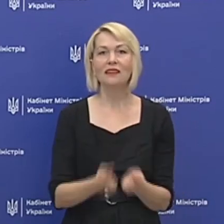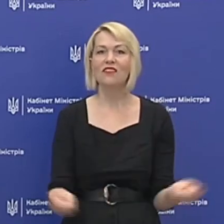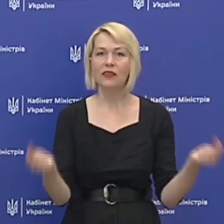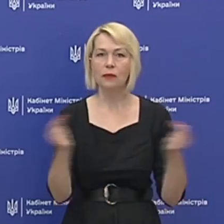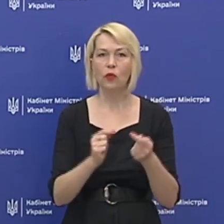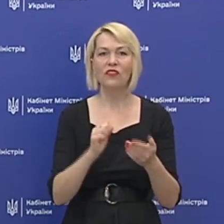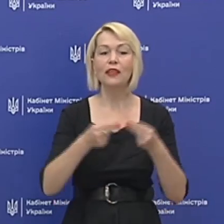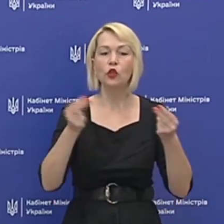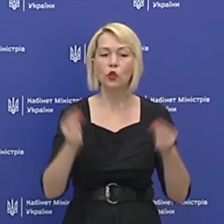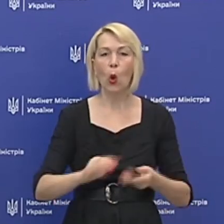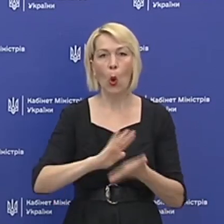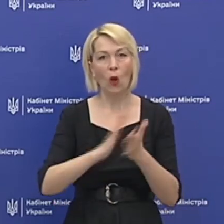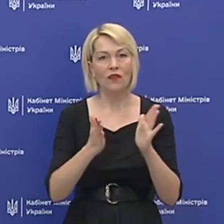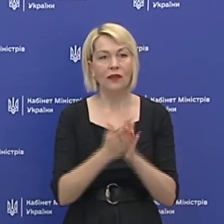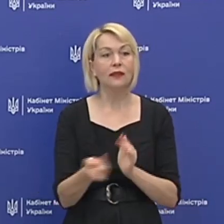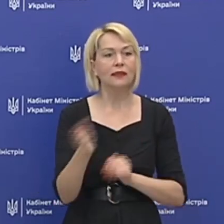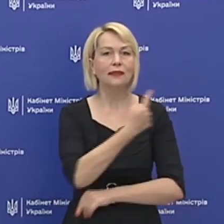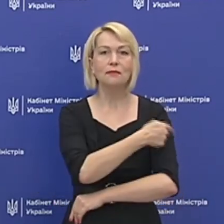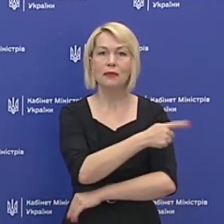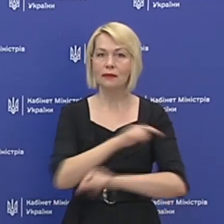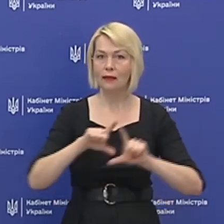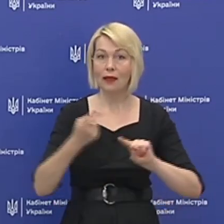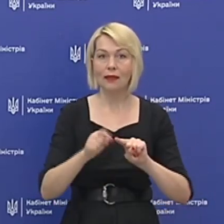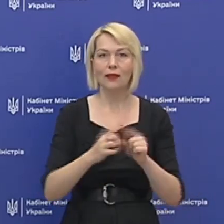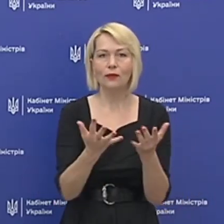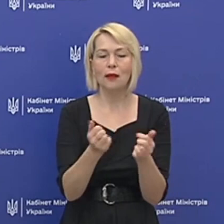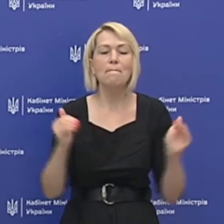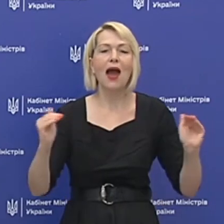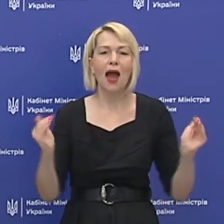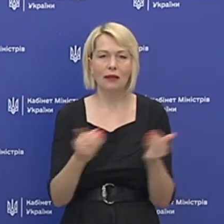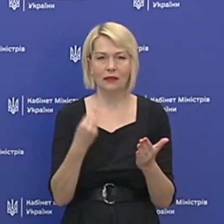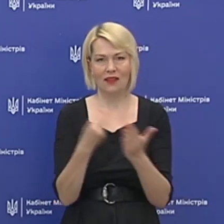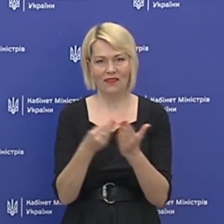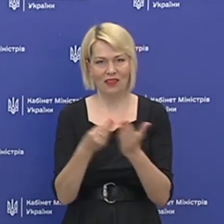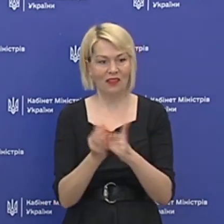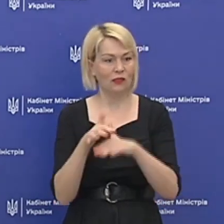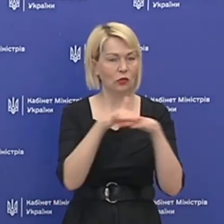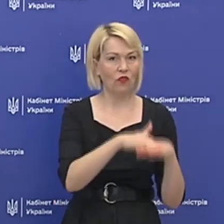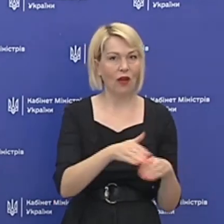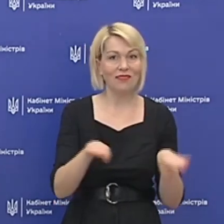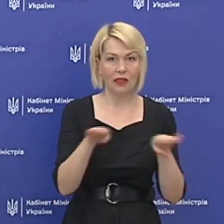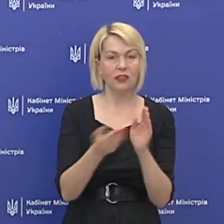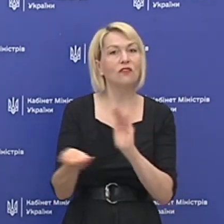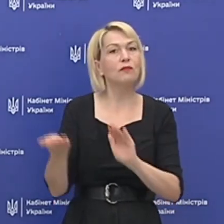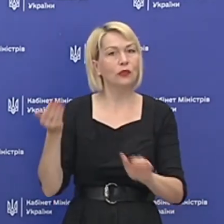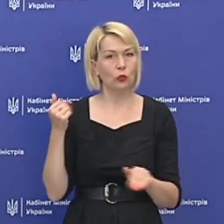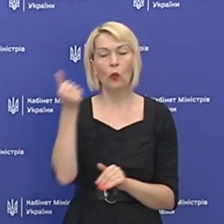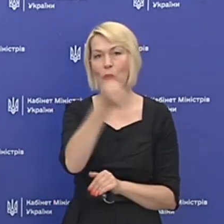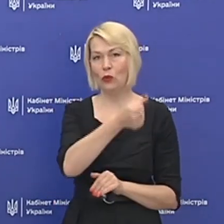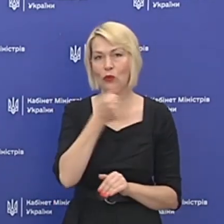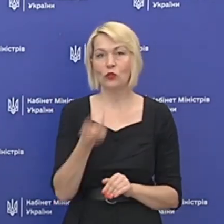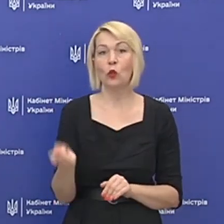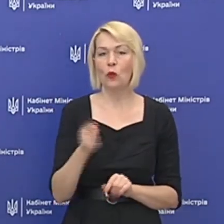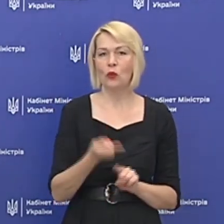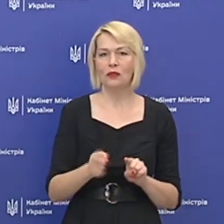договори з тими закладами, які отримали менше фінансування, ніж в минулому році. Тому